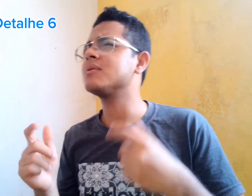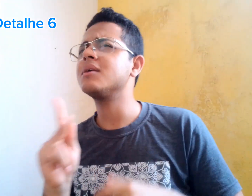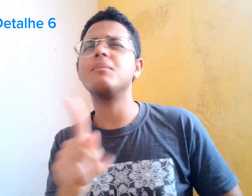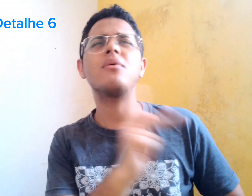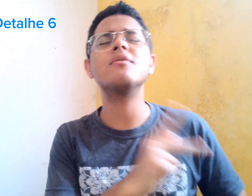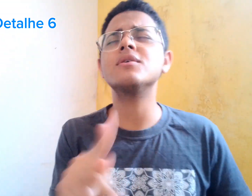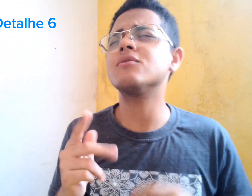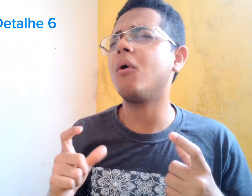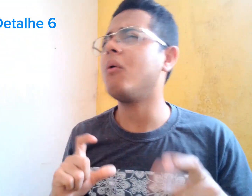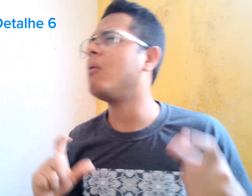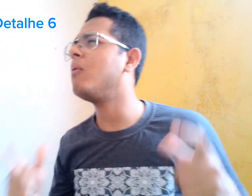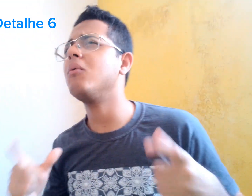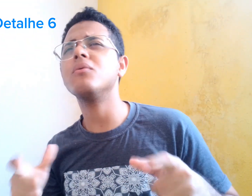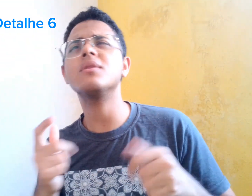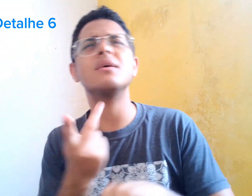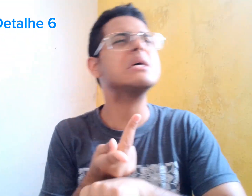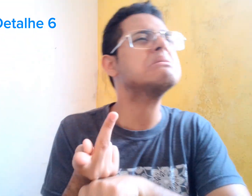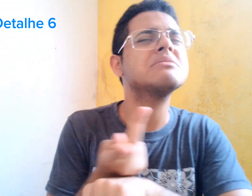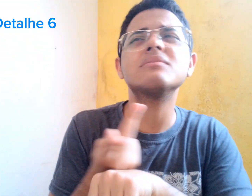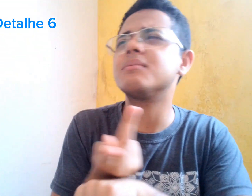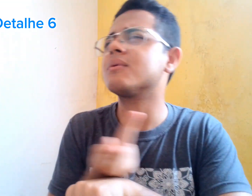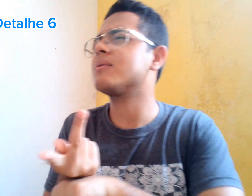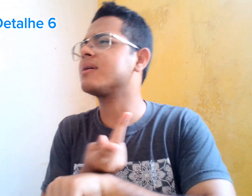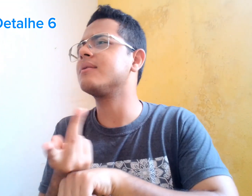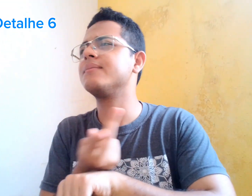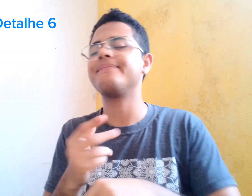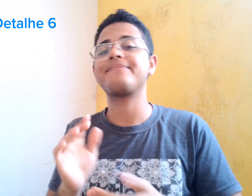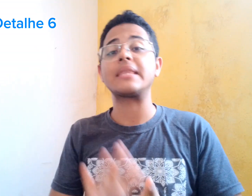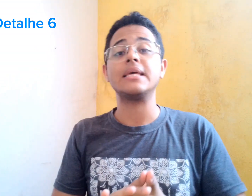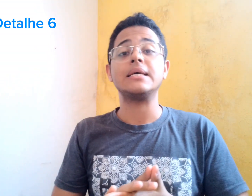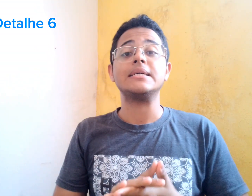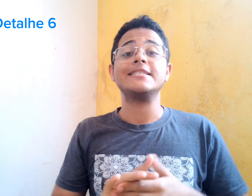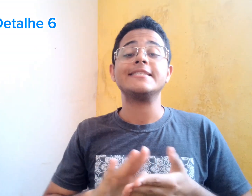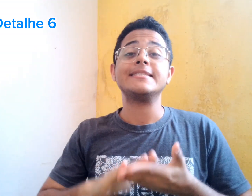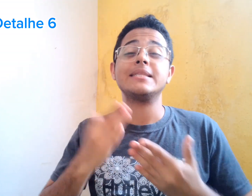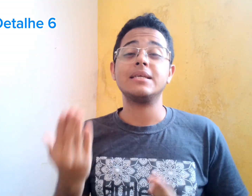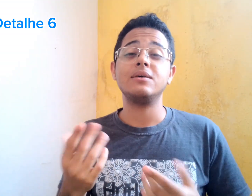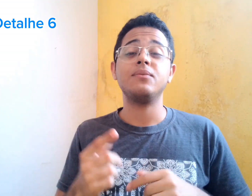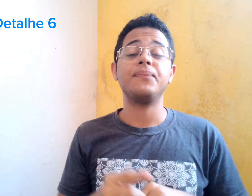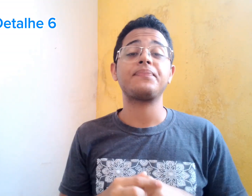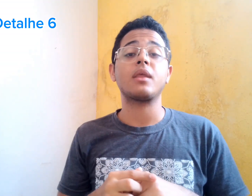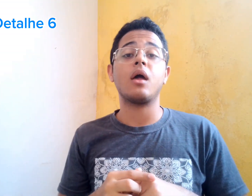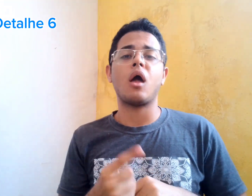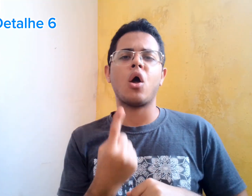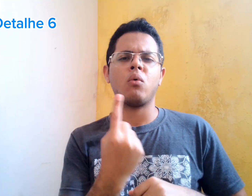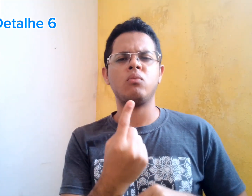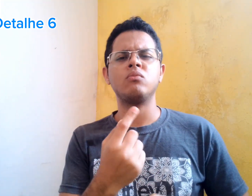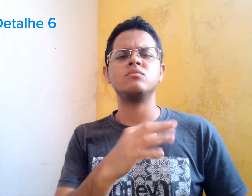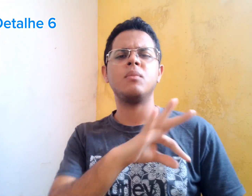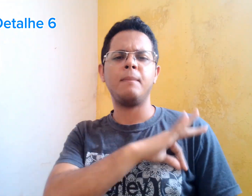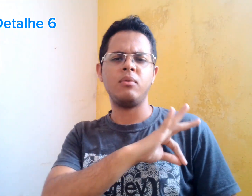Então, ela ficou com medo. Procurando onde estava o professor. Desesperada. Com angustiada.